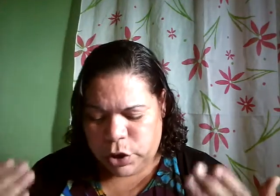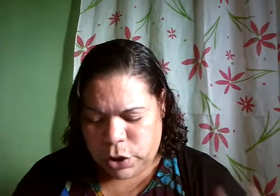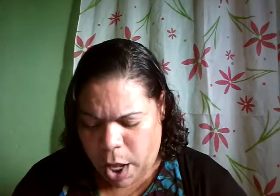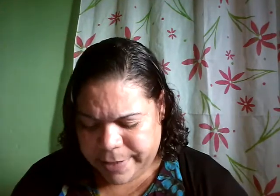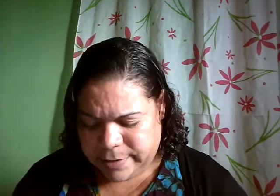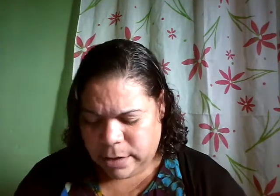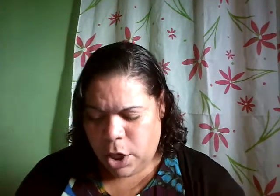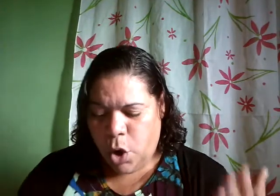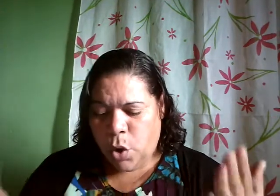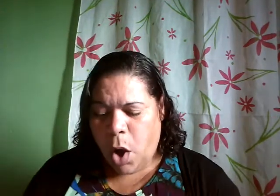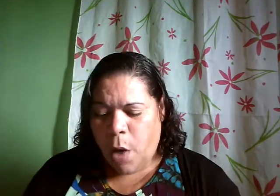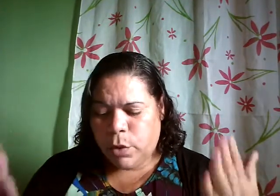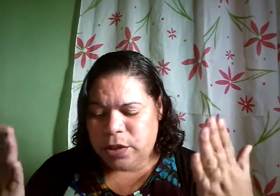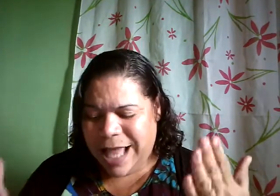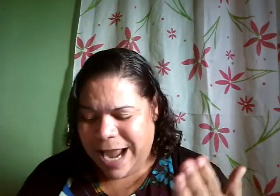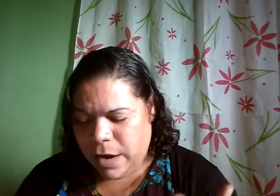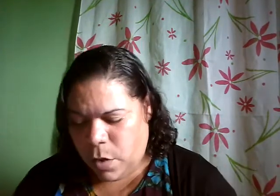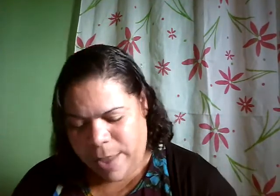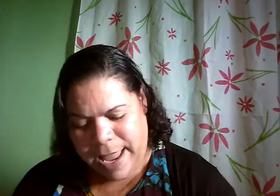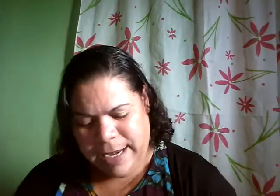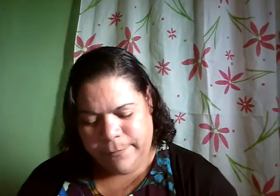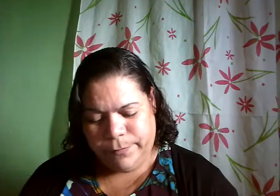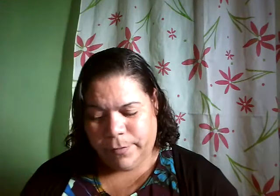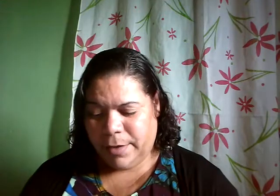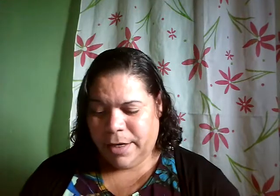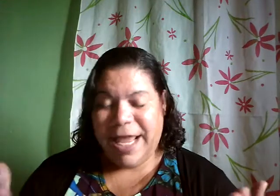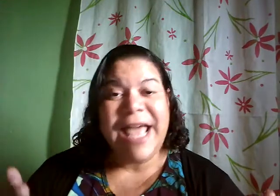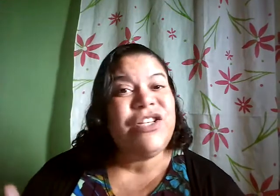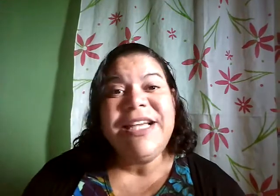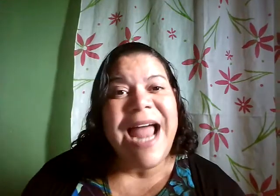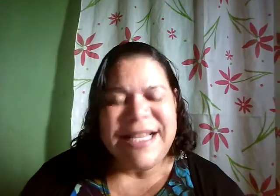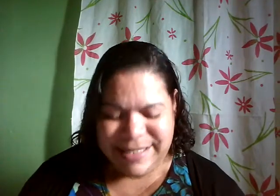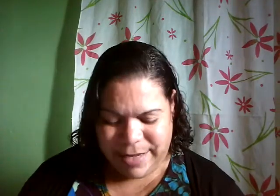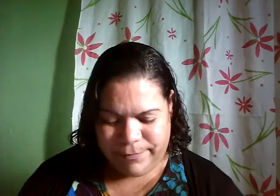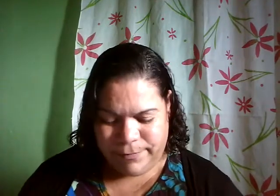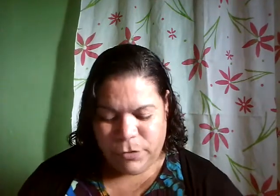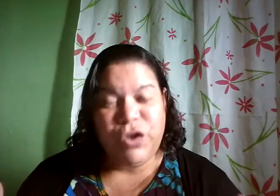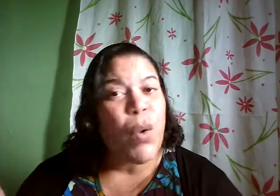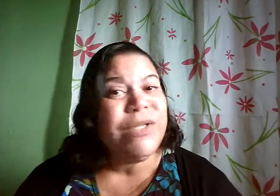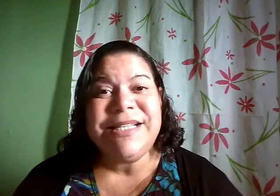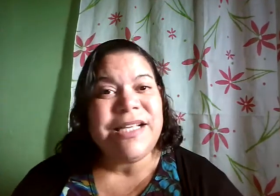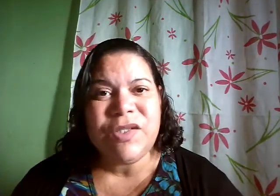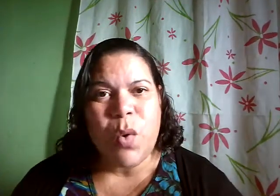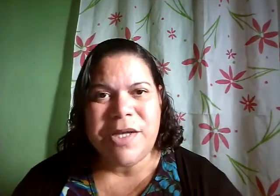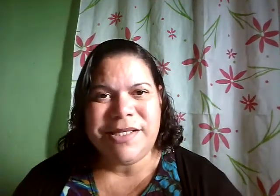nós, como nos dará com Ele? Ele de graça. Todas as coisas.